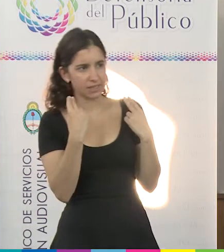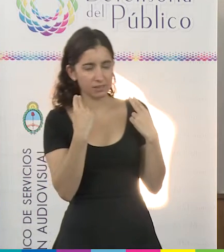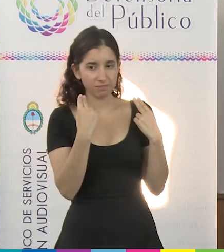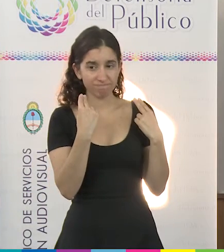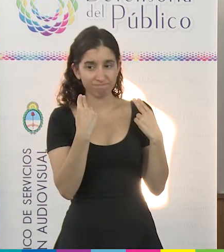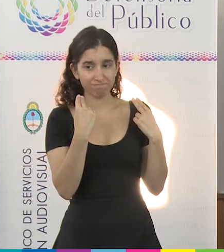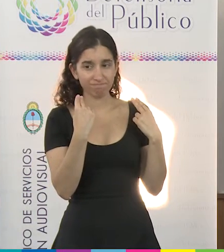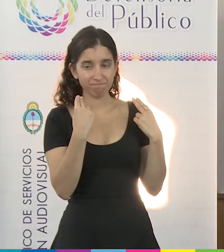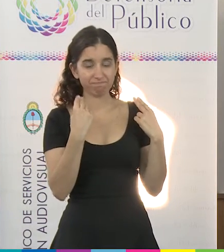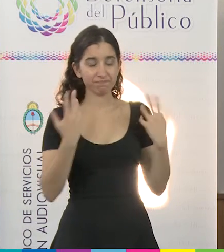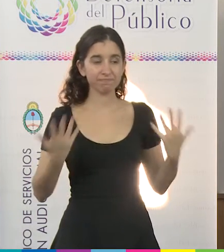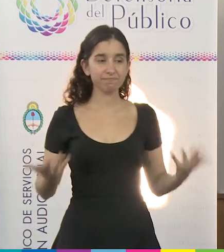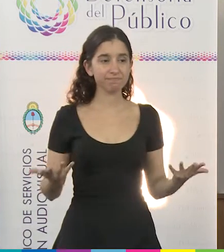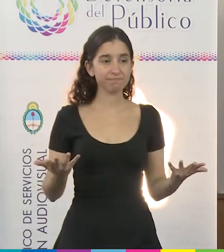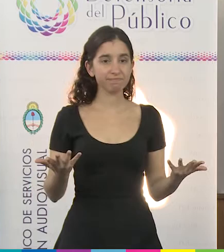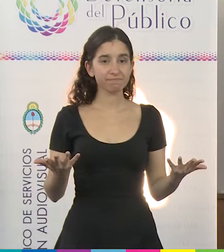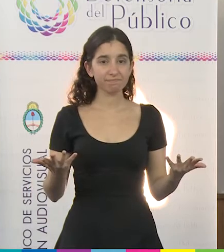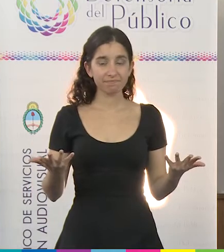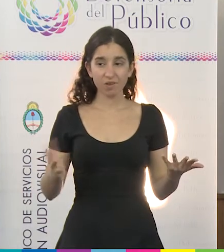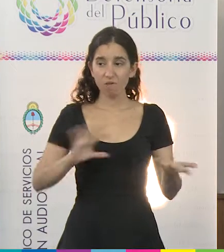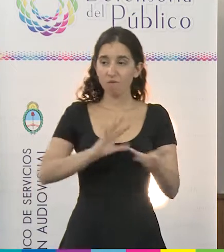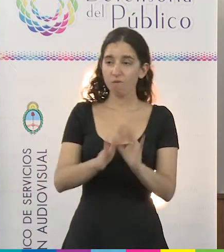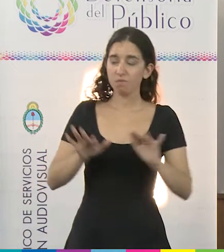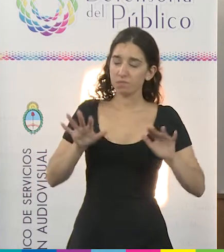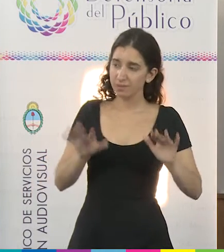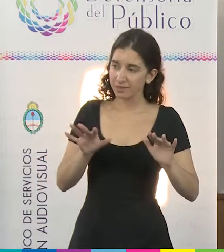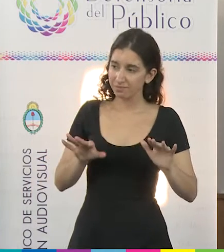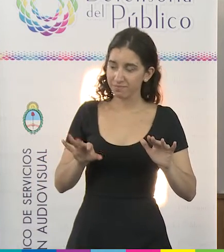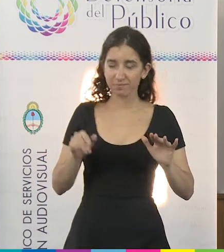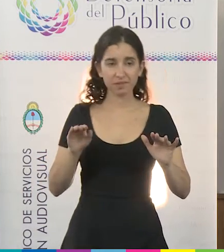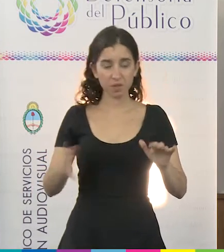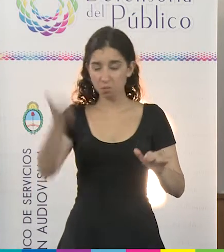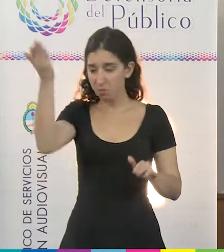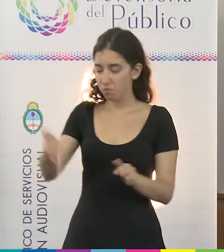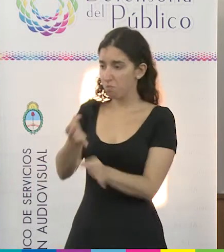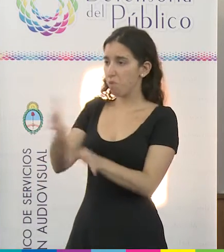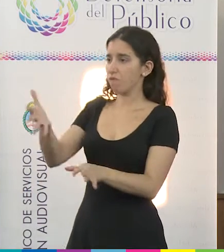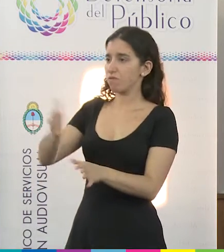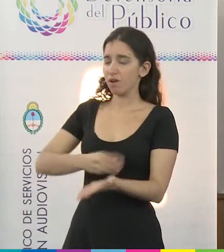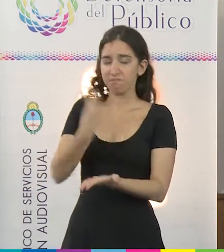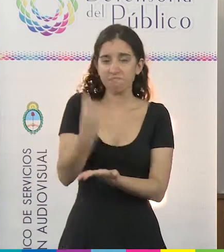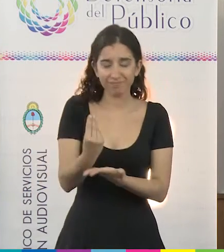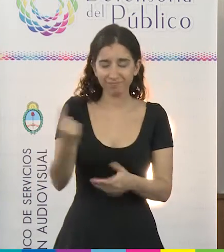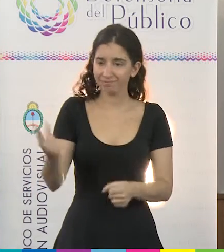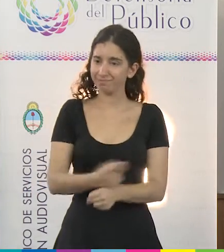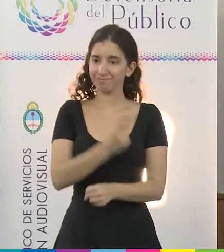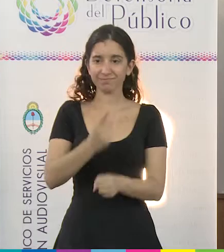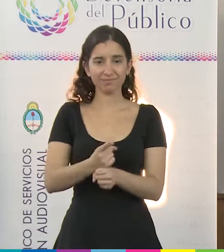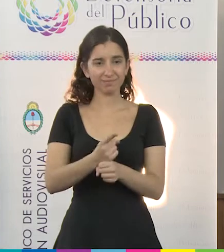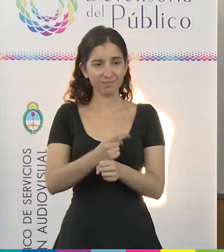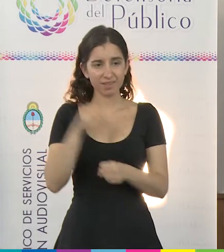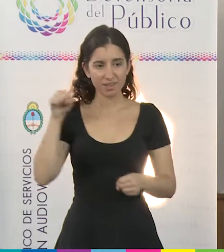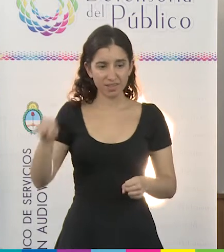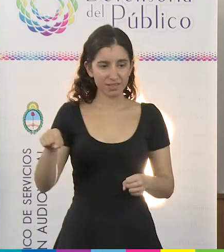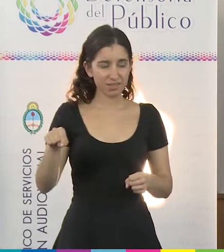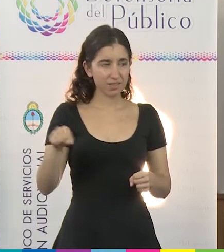virtuales violentando sus condiciones naturales como profesionales teniendo estos que acceder